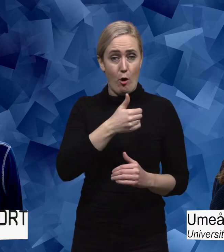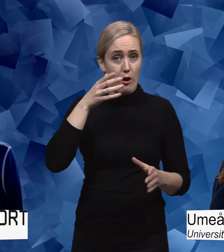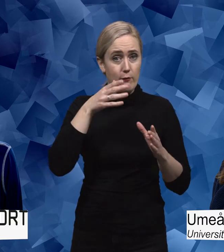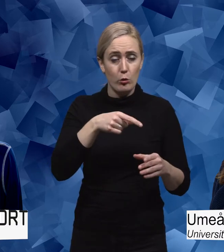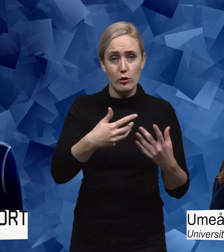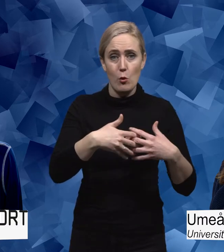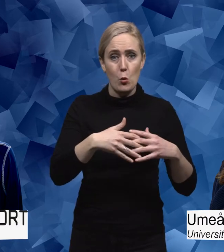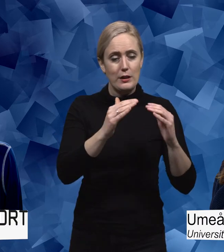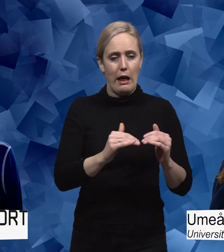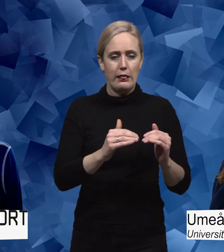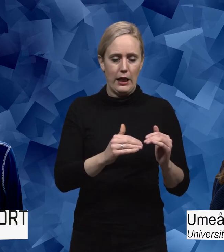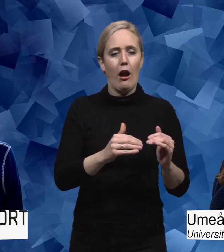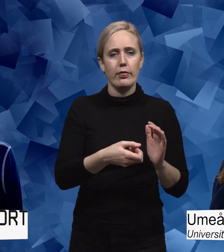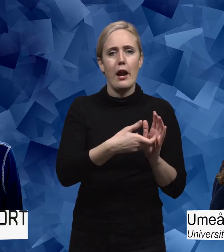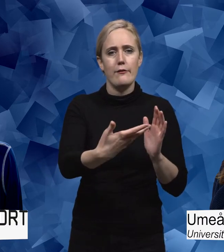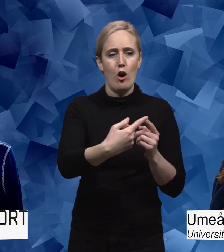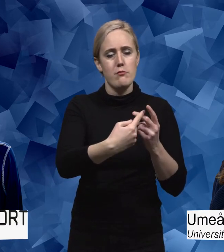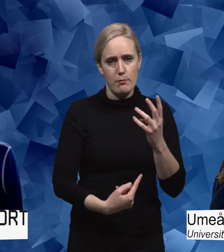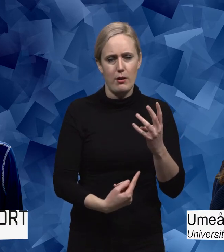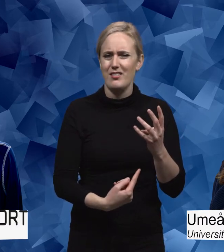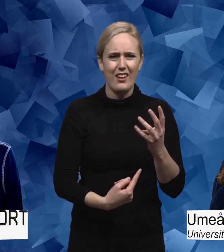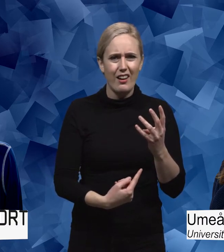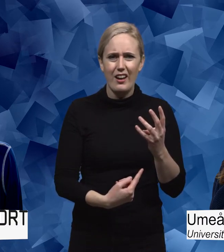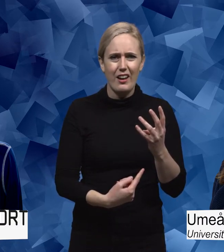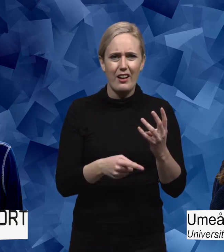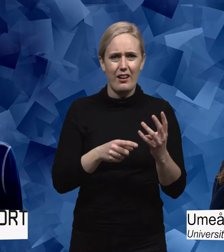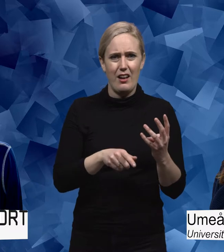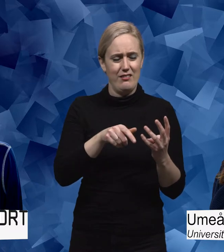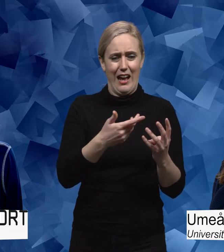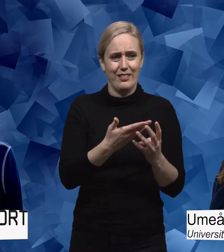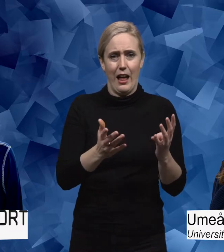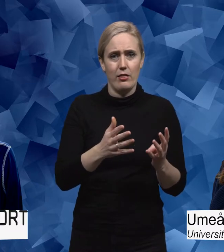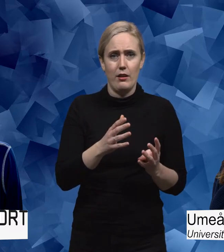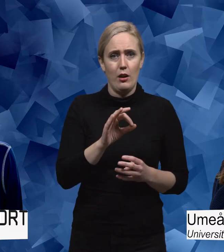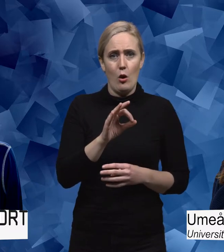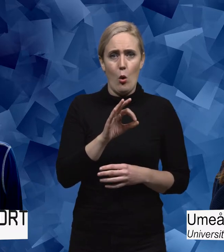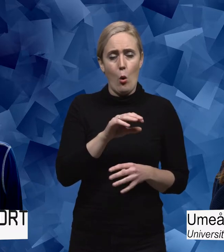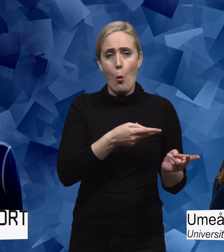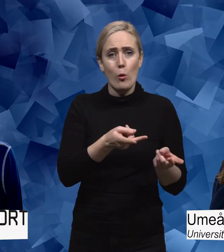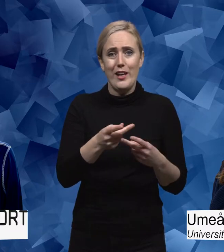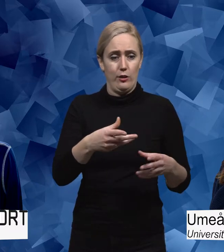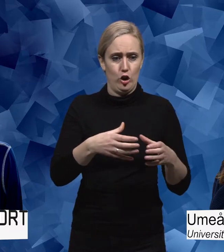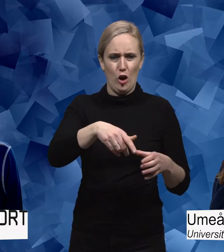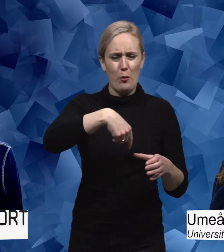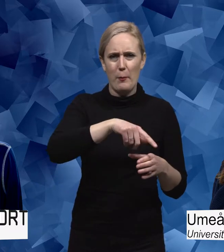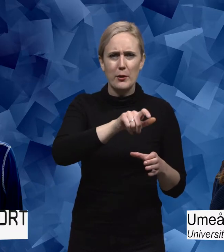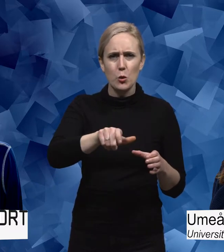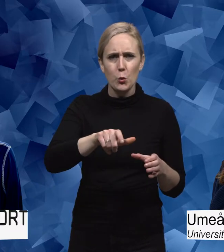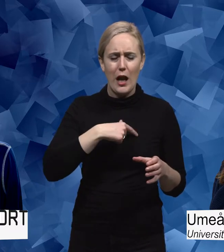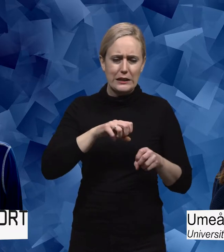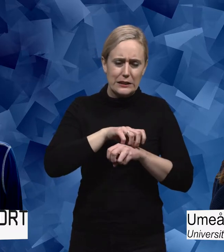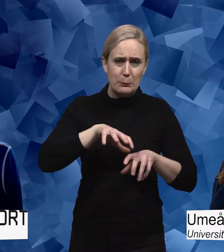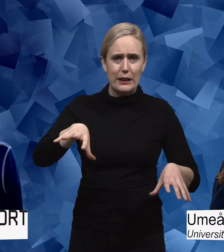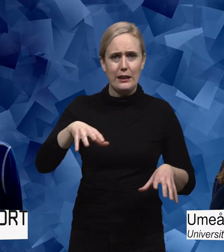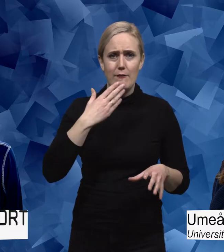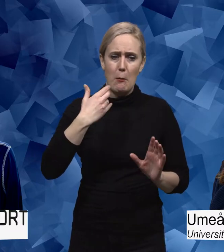slutsatser utifrån funktionsnedsättning. För att personer med funktionsnedsättning är ju ingen homogen grupp. Det är ju en jättespridning på vilka